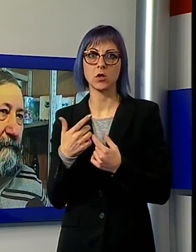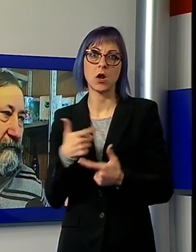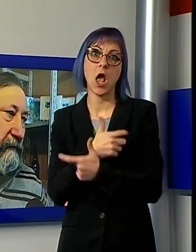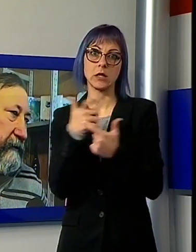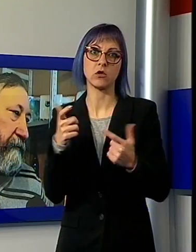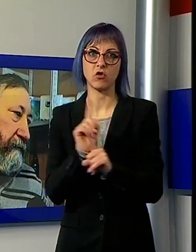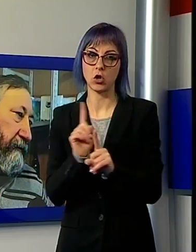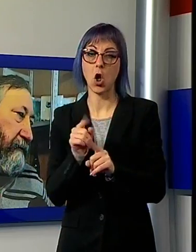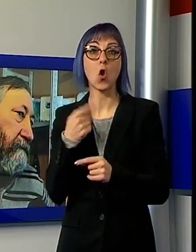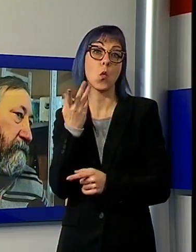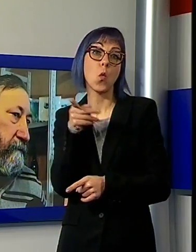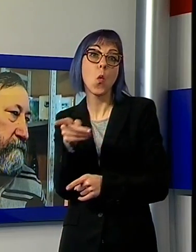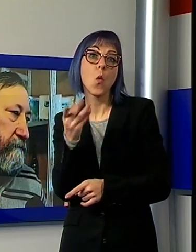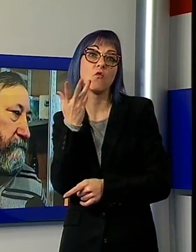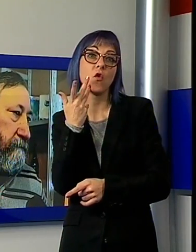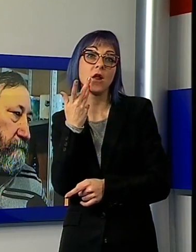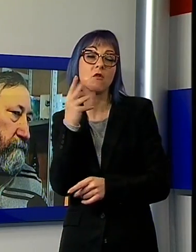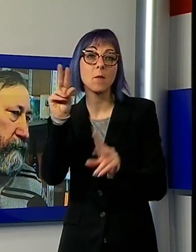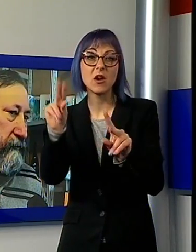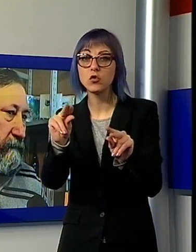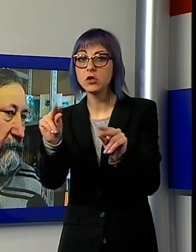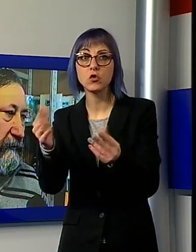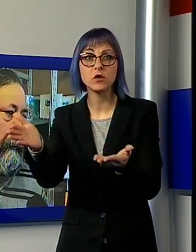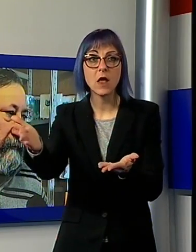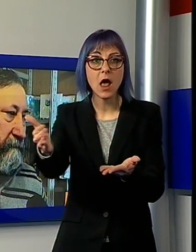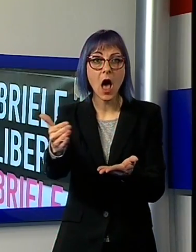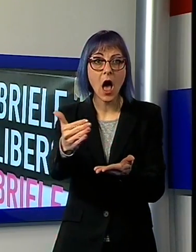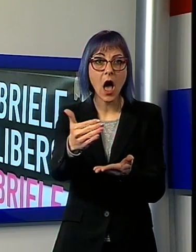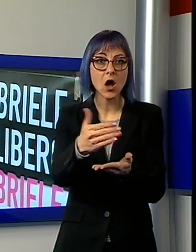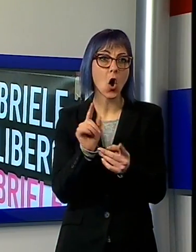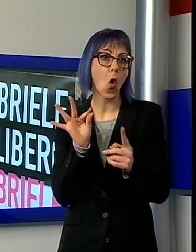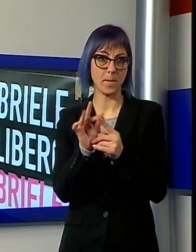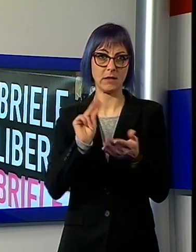per scrivere questo libro, quindi non so perché dire.